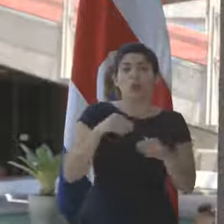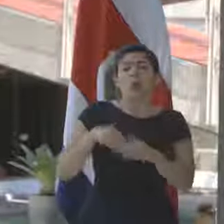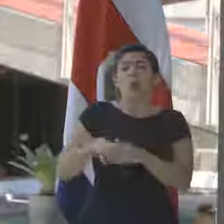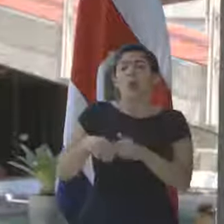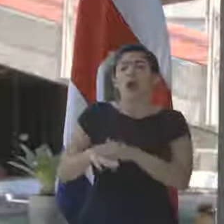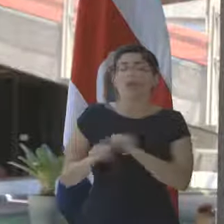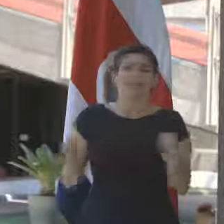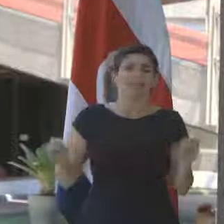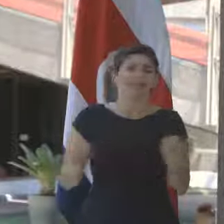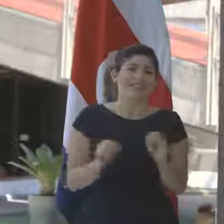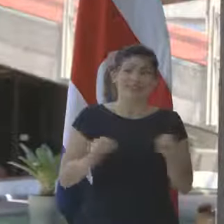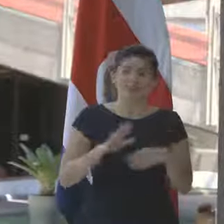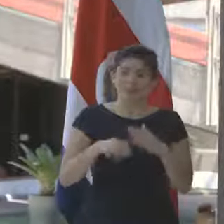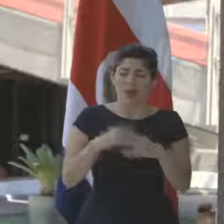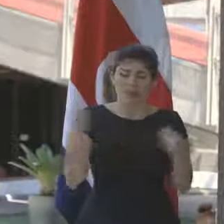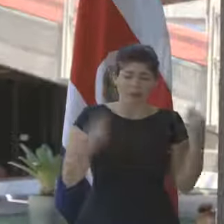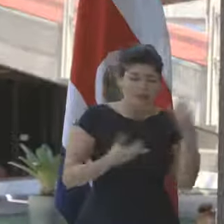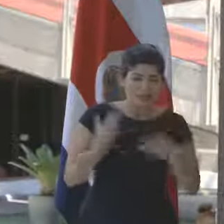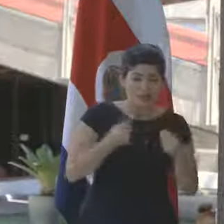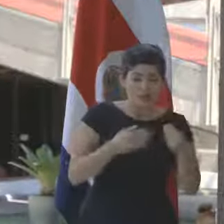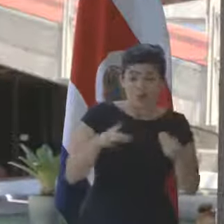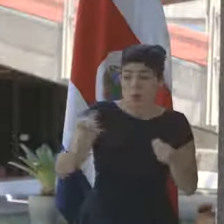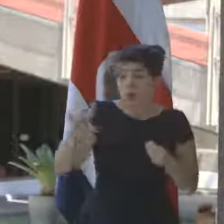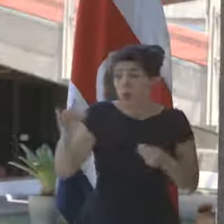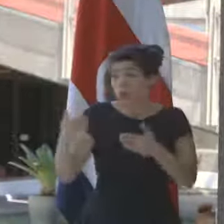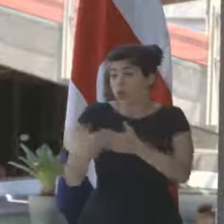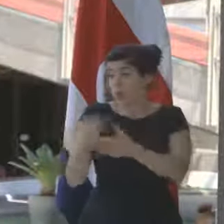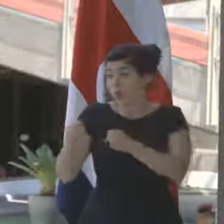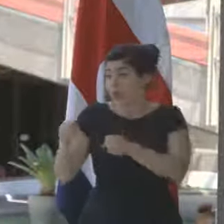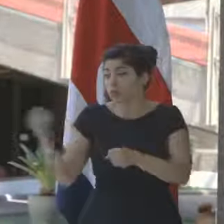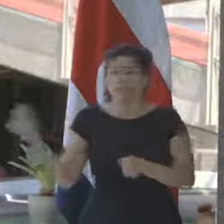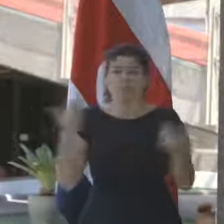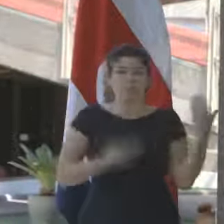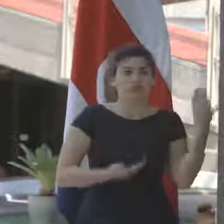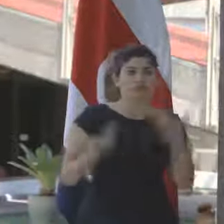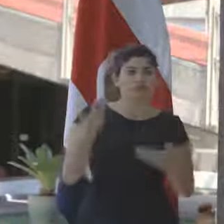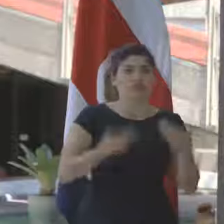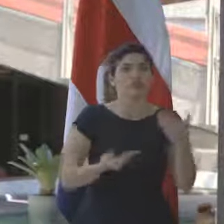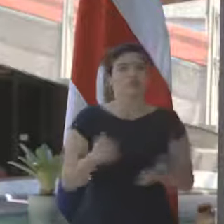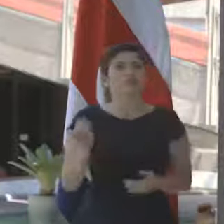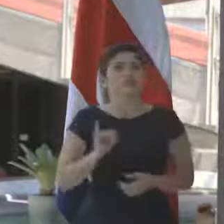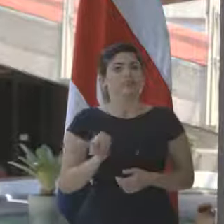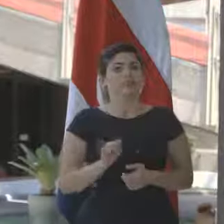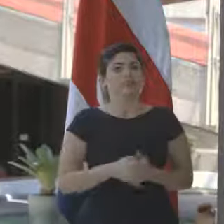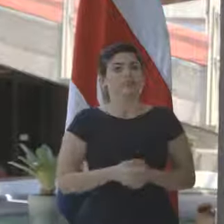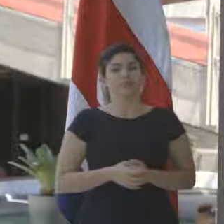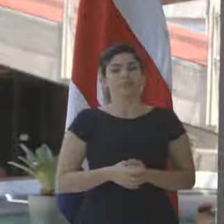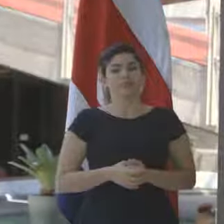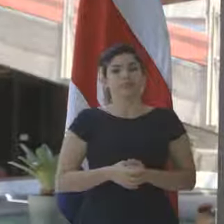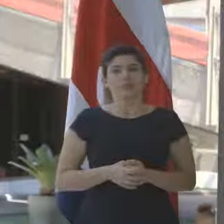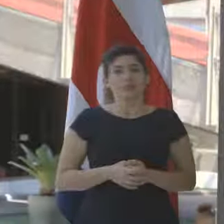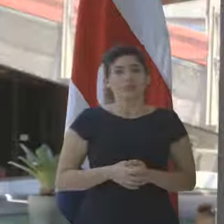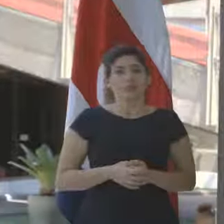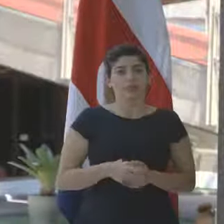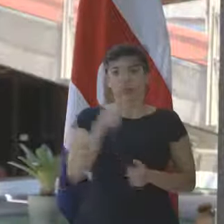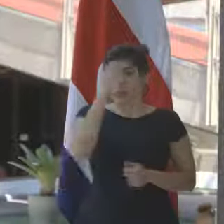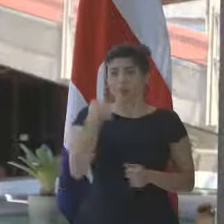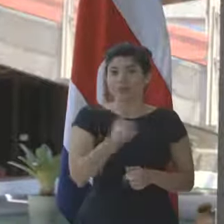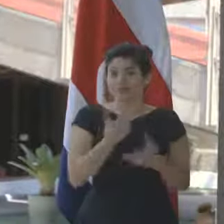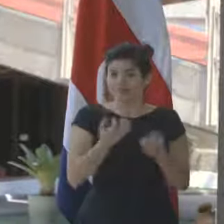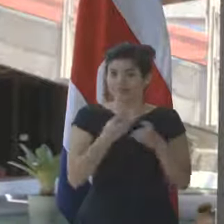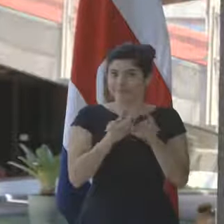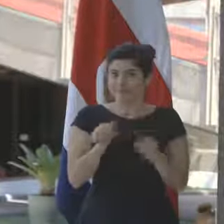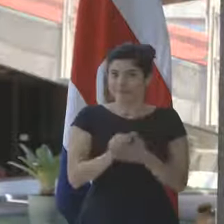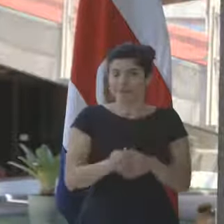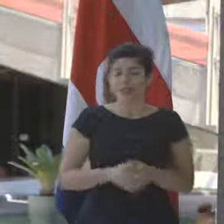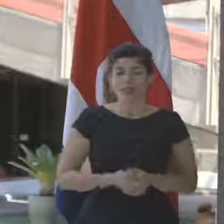por decir así, y cuando encontramos nuevos elementos los presentamos porque queremos resolver